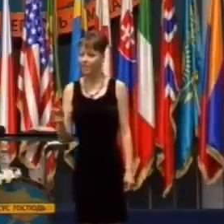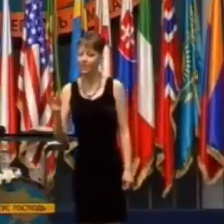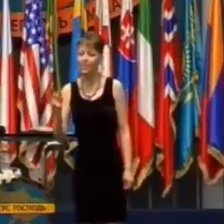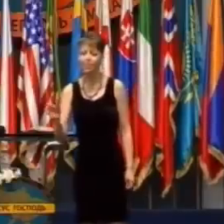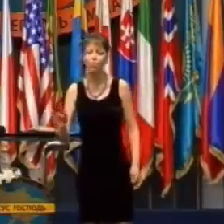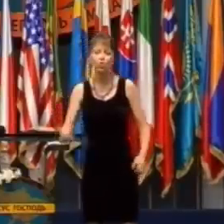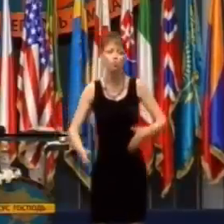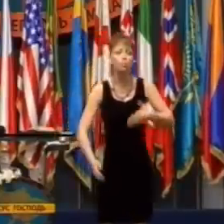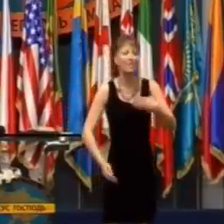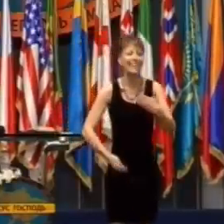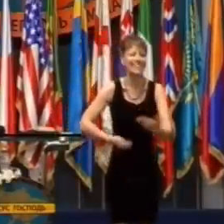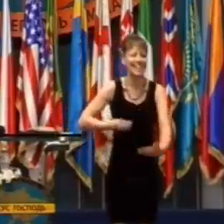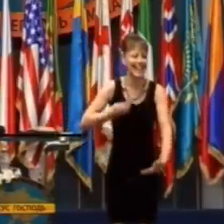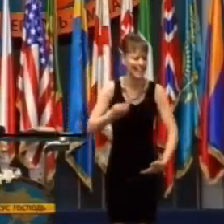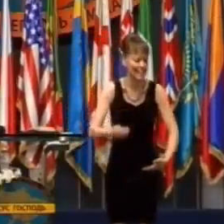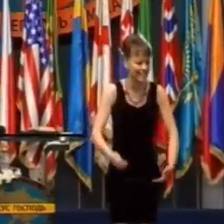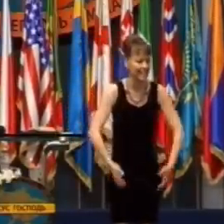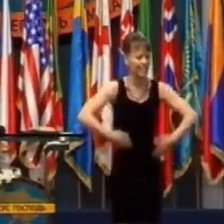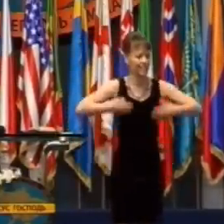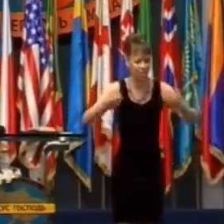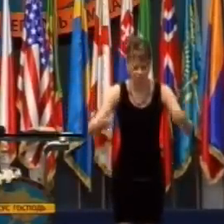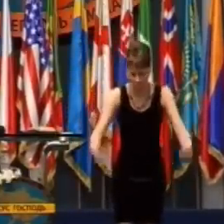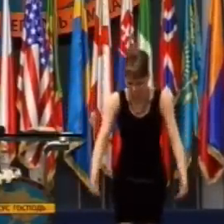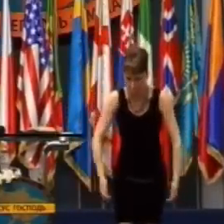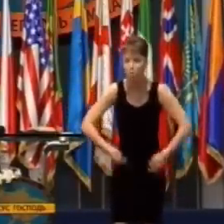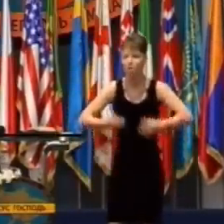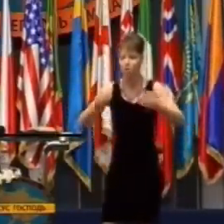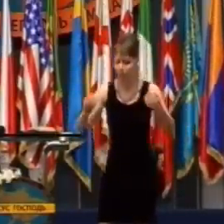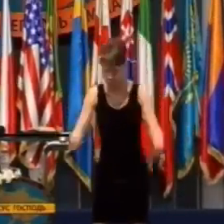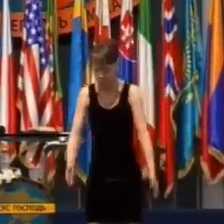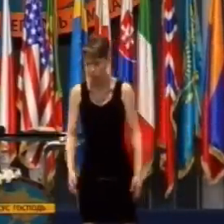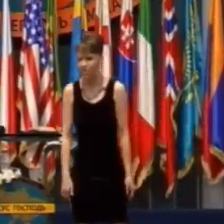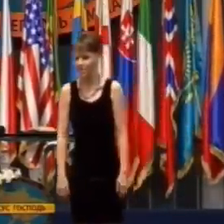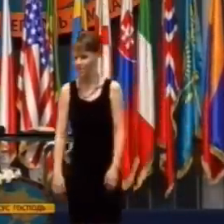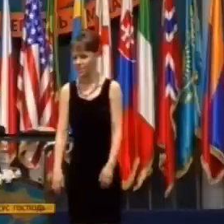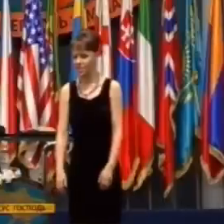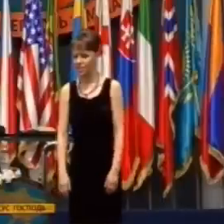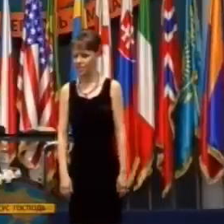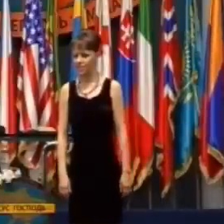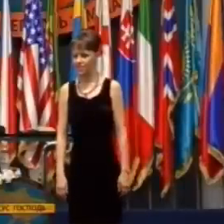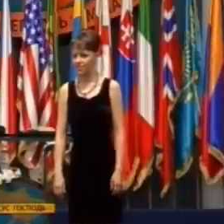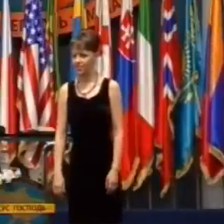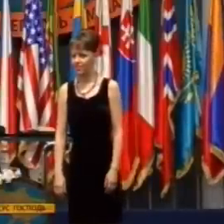Aby táto potenciálna moc, energia fungovala vo vašom živote.